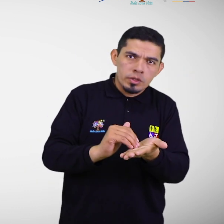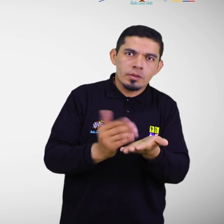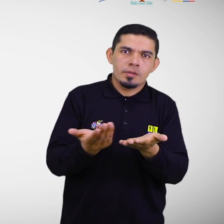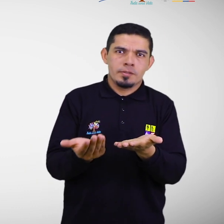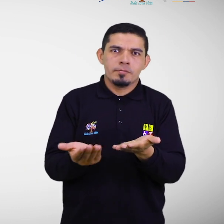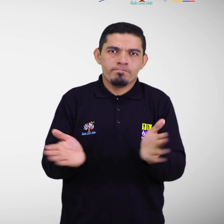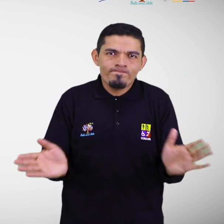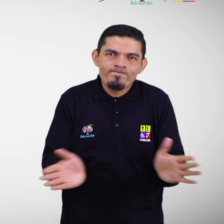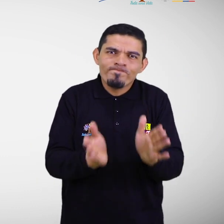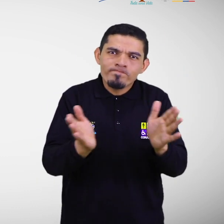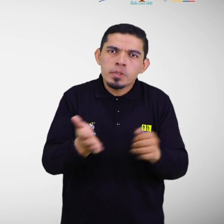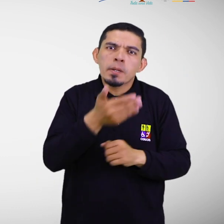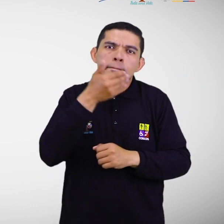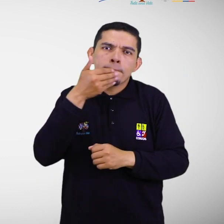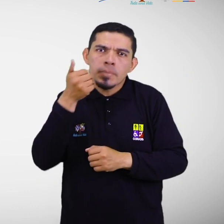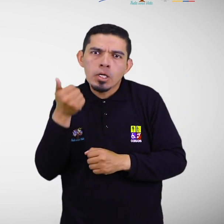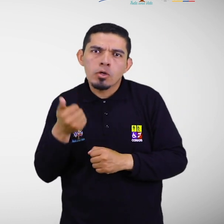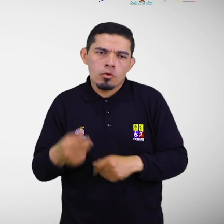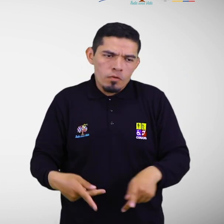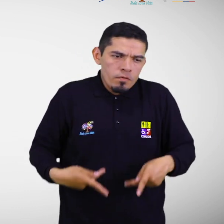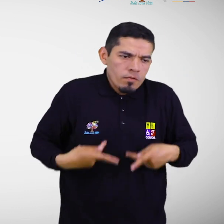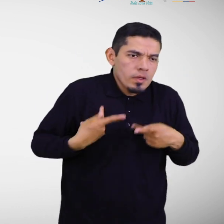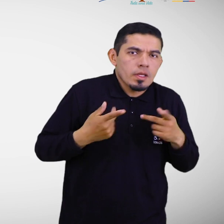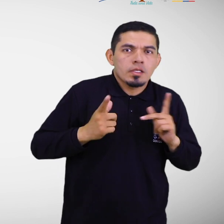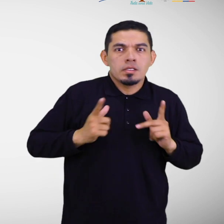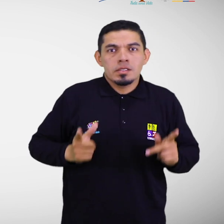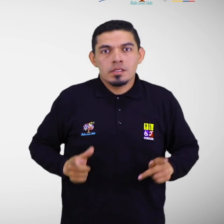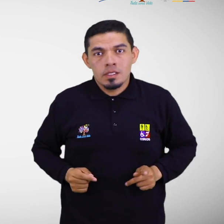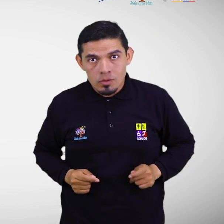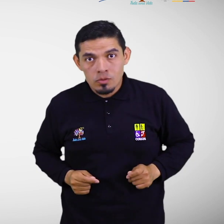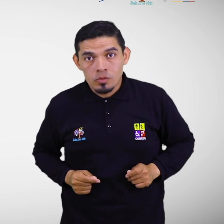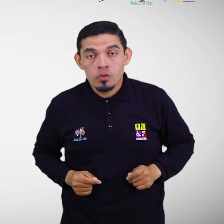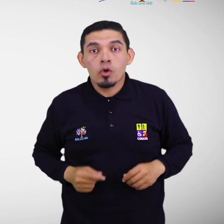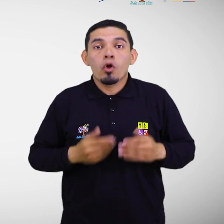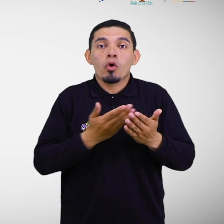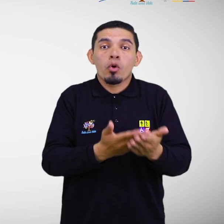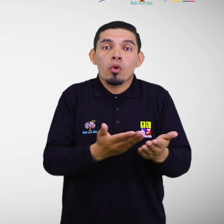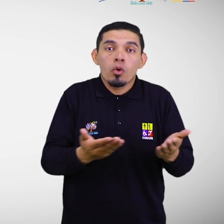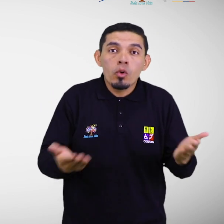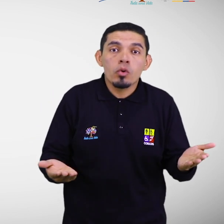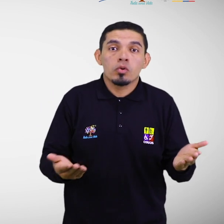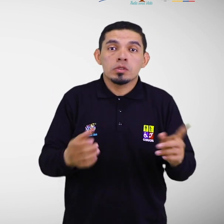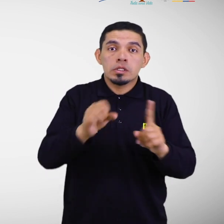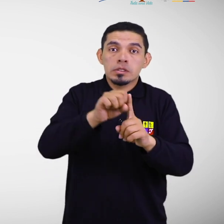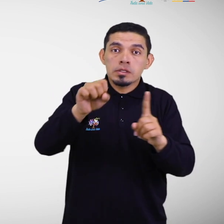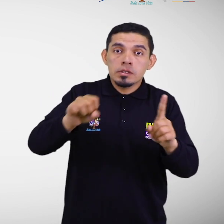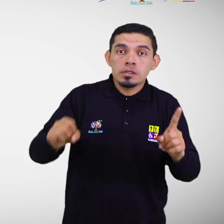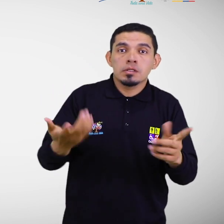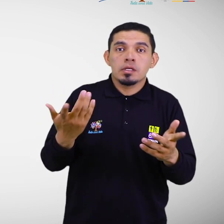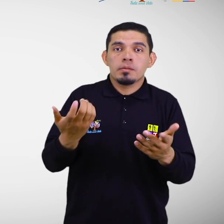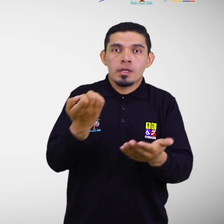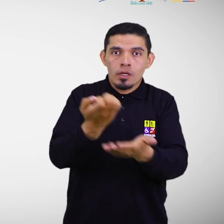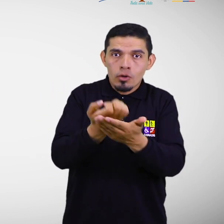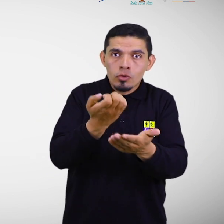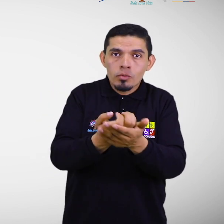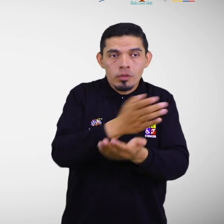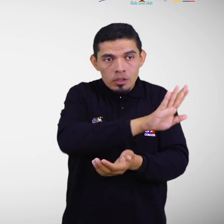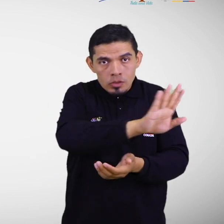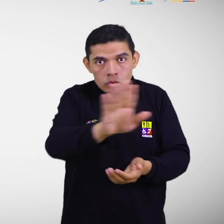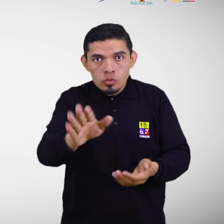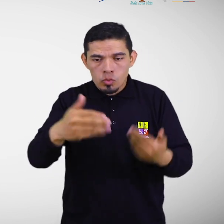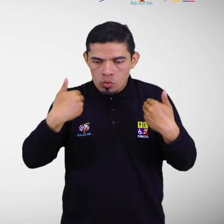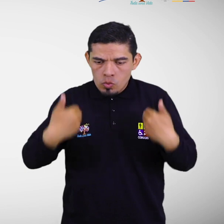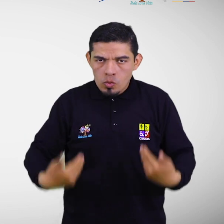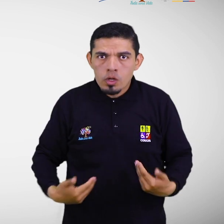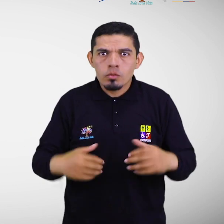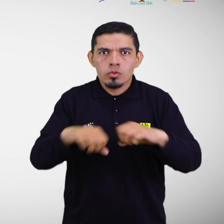restablecimiento o mejora de los medios de vida y la salud, así como de los bienes, sistemas y actividades económicas, físicas,